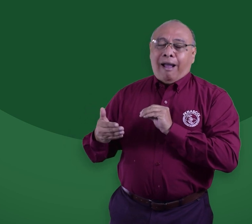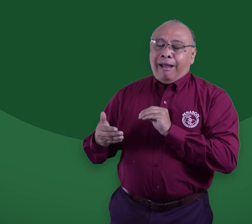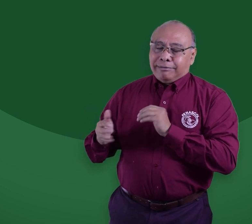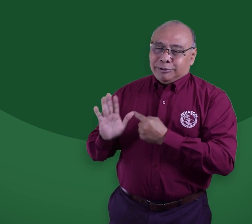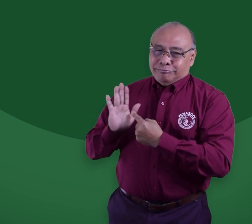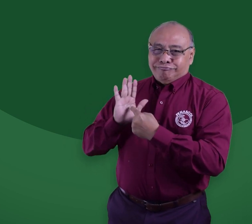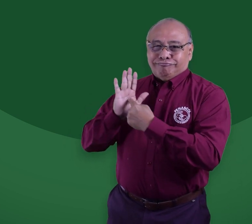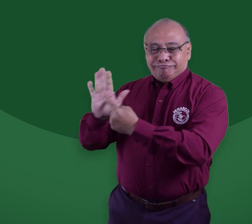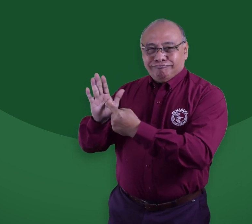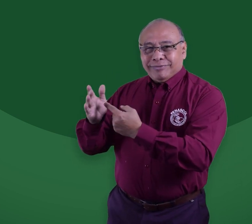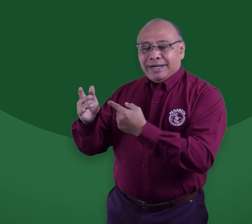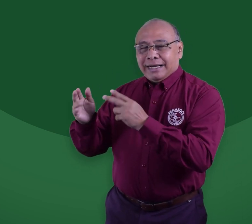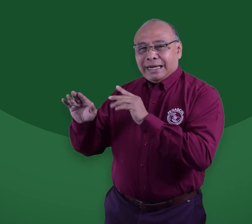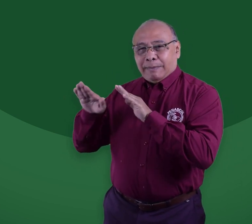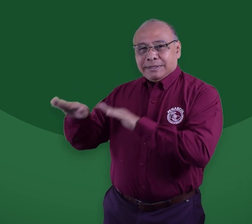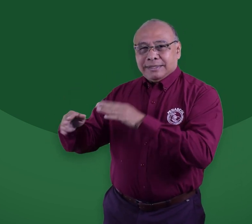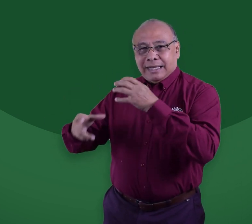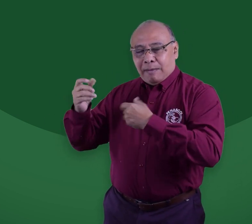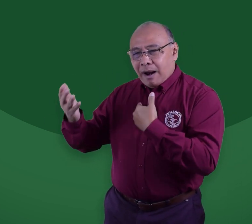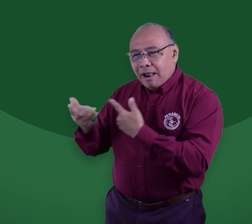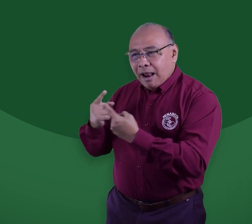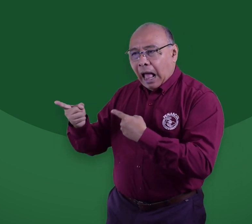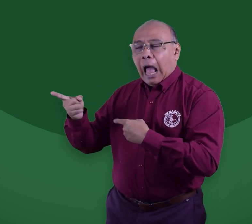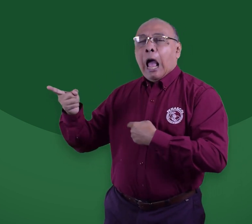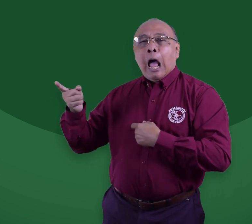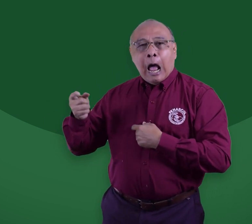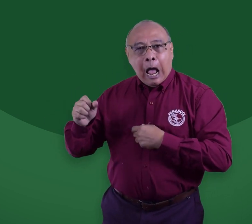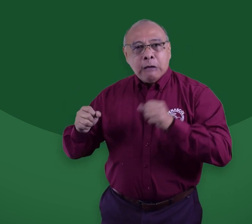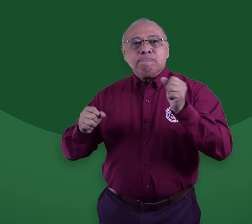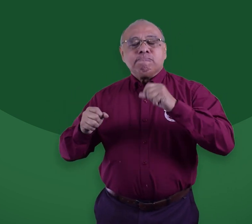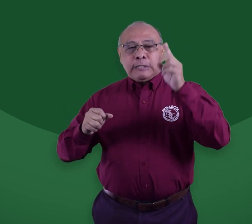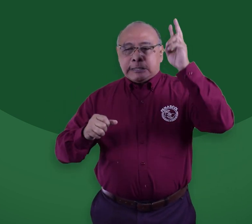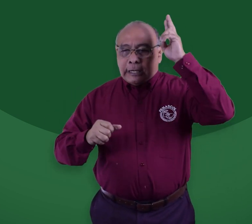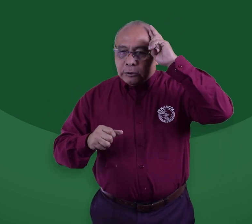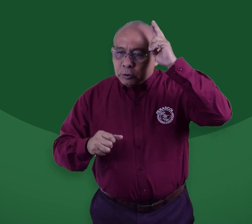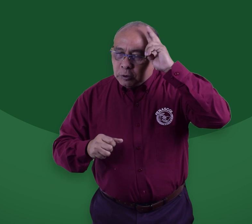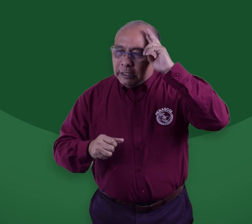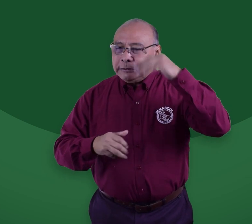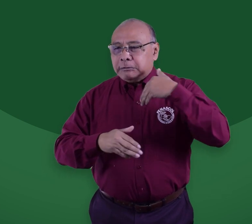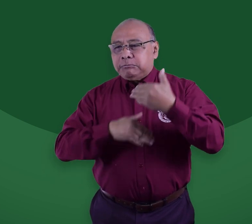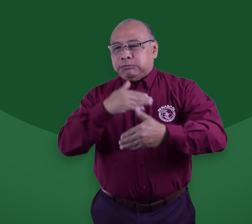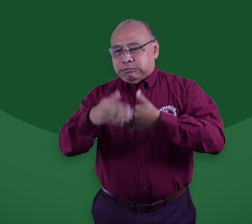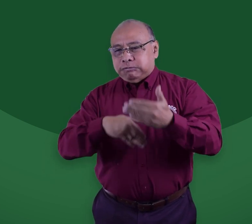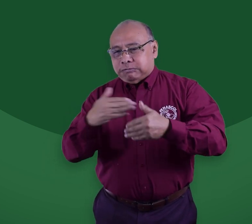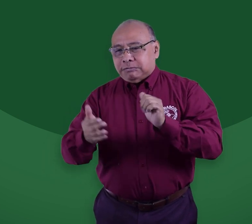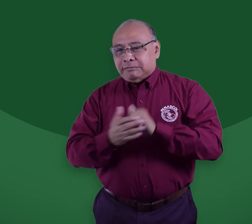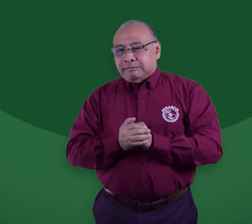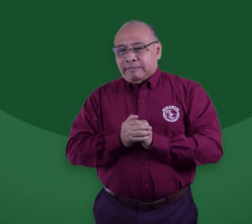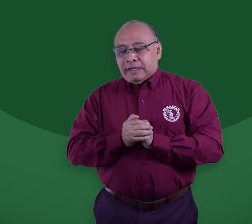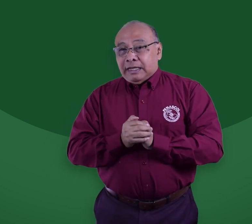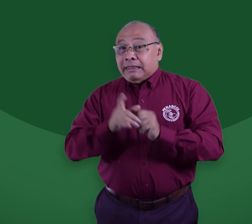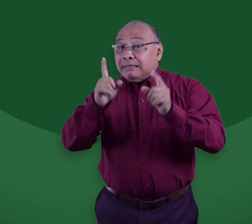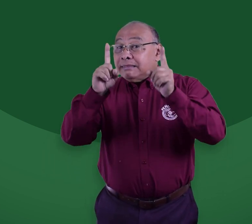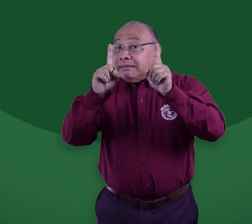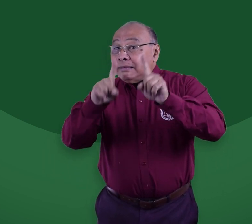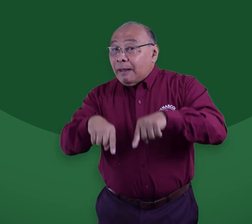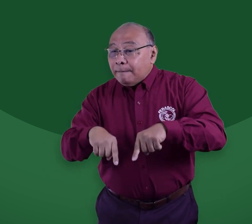Eso lo comentamos con el representante a la Cámara, quien nos dio la razón a este argumento. Dentro del proceso,